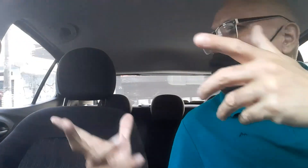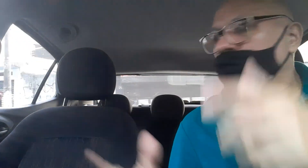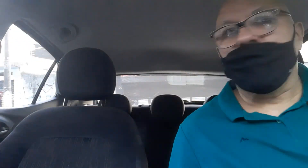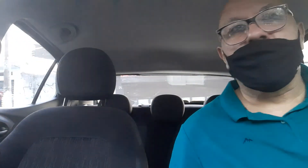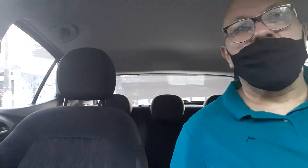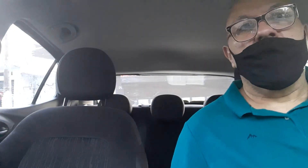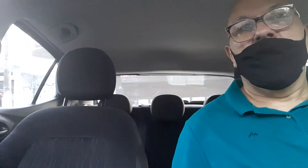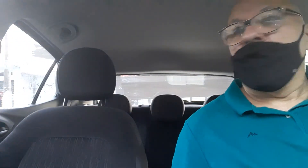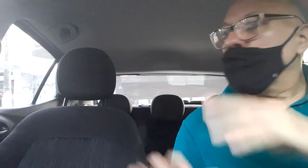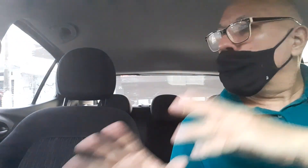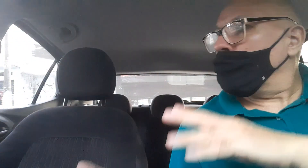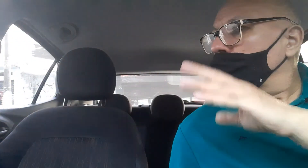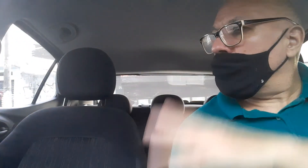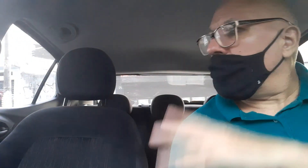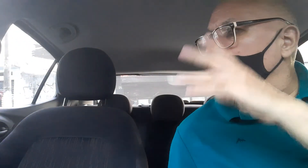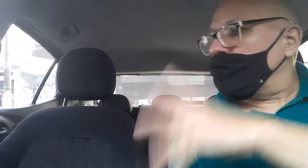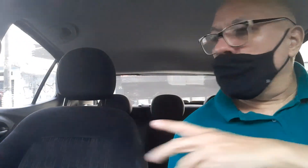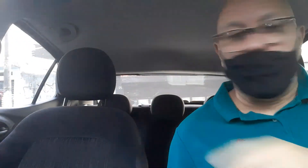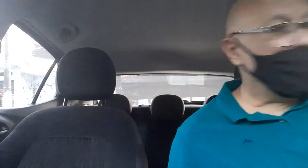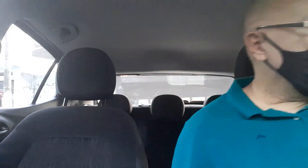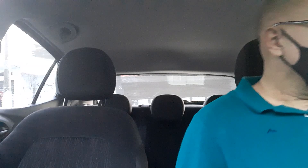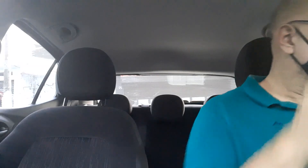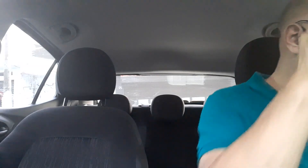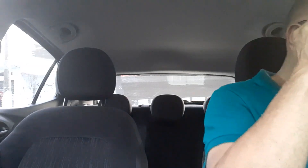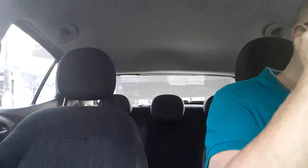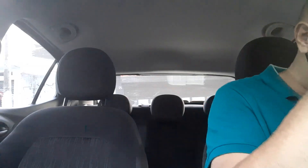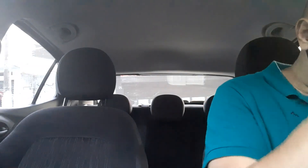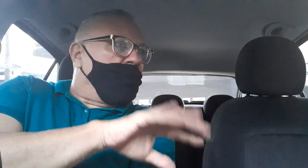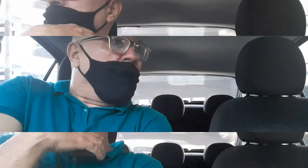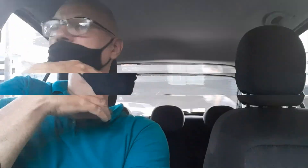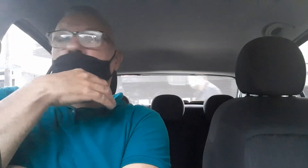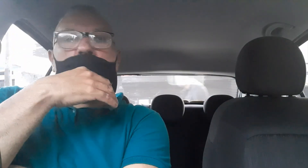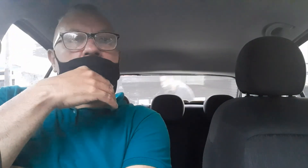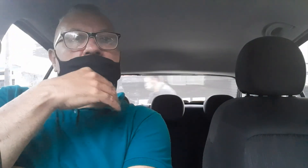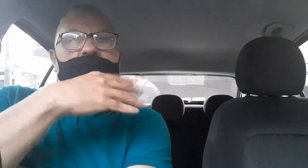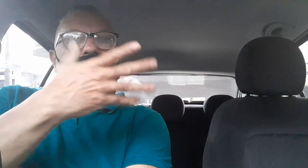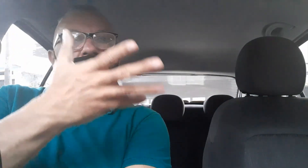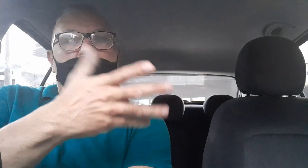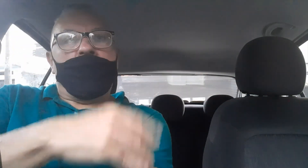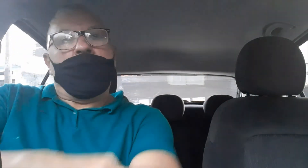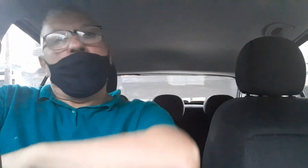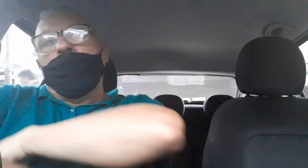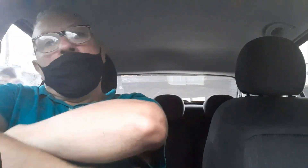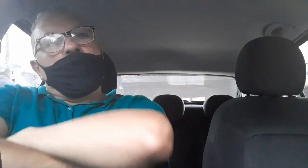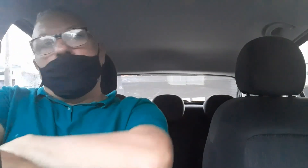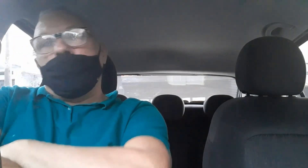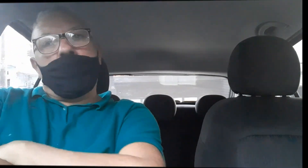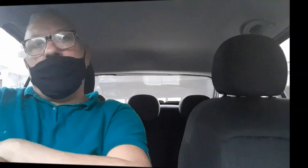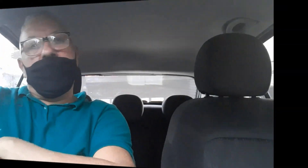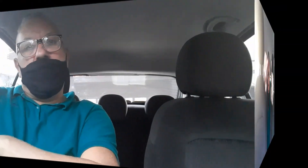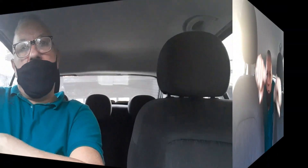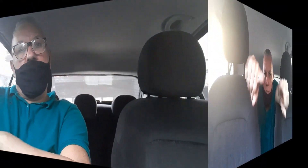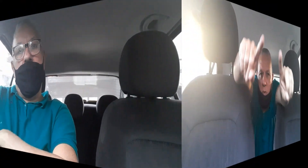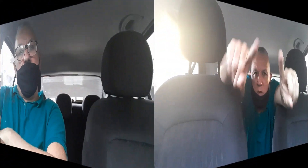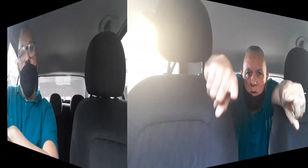Dentro do peito, você sente, Aquela semente plantada do bem,